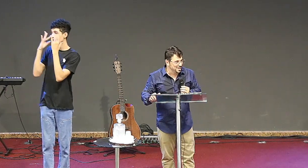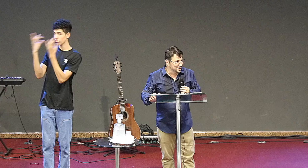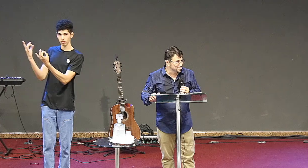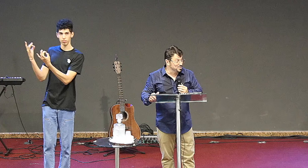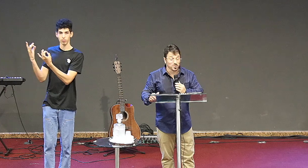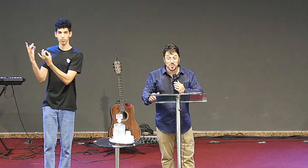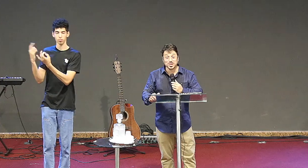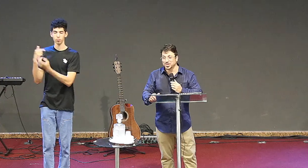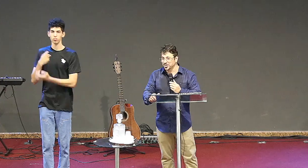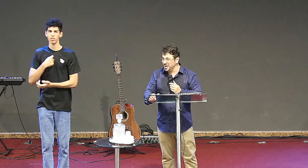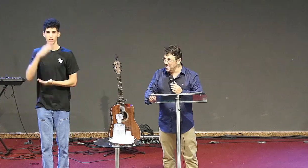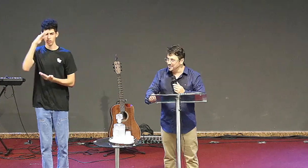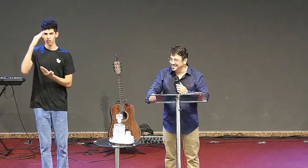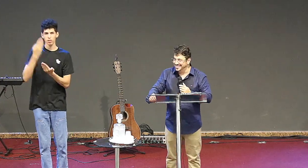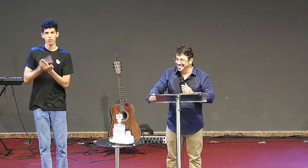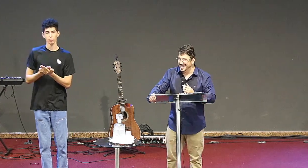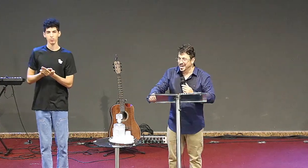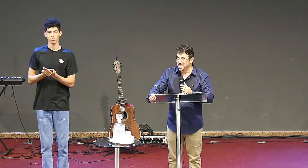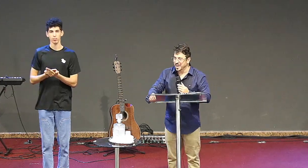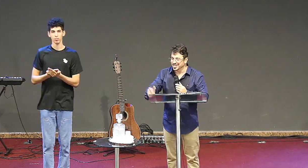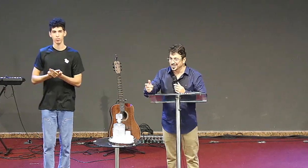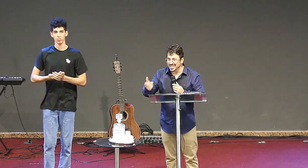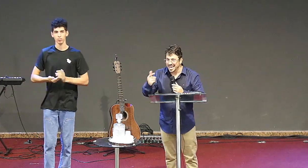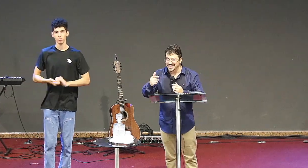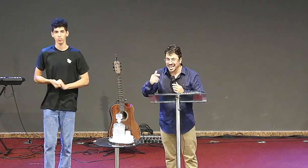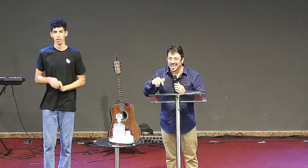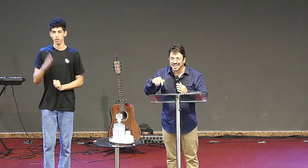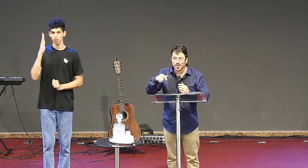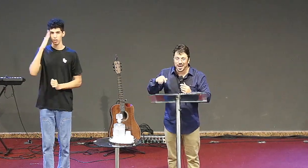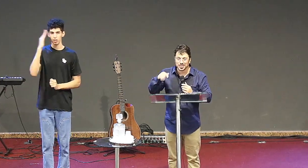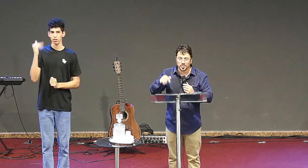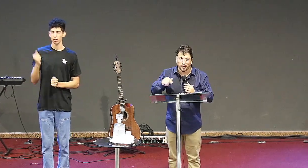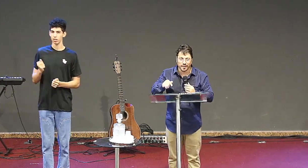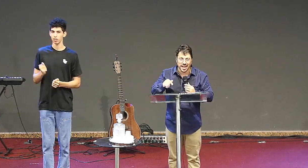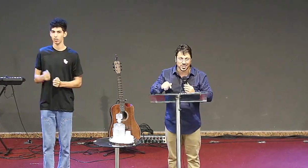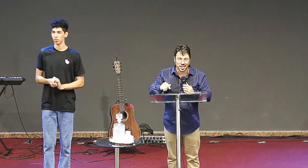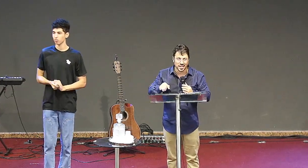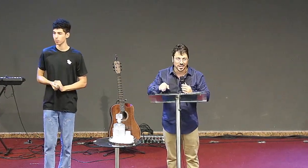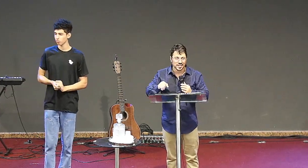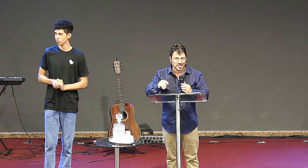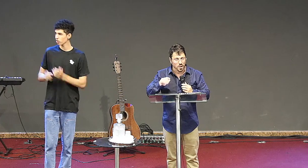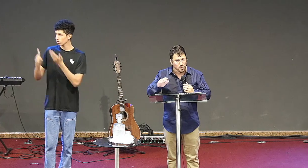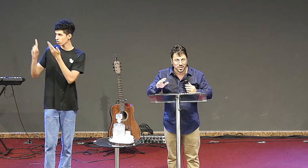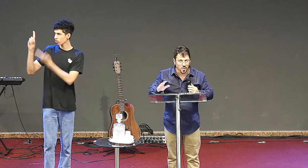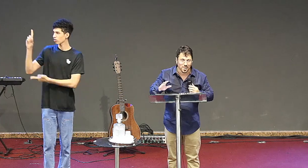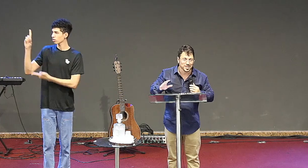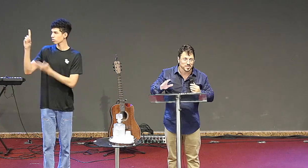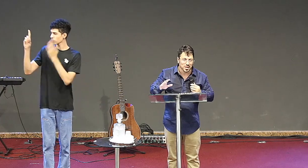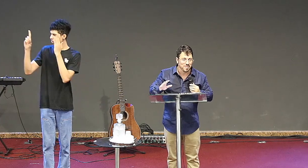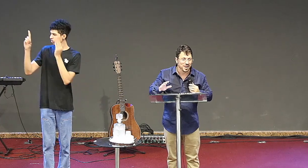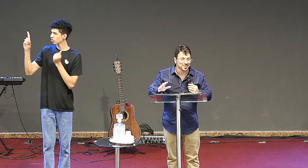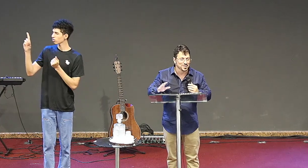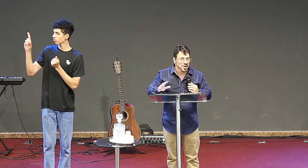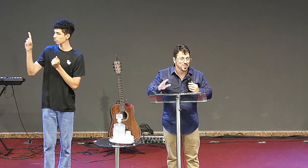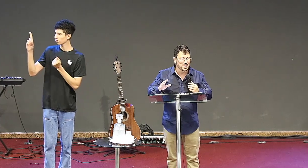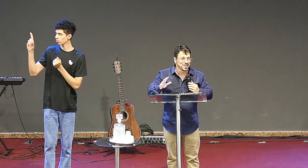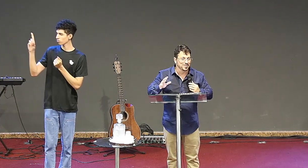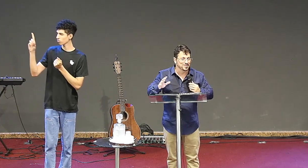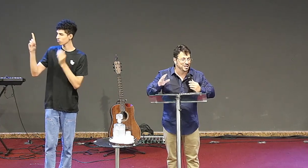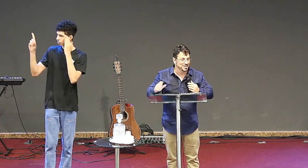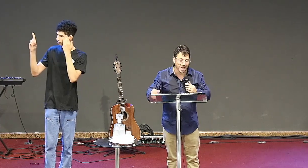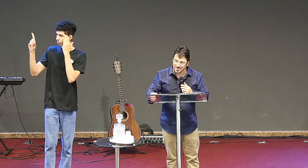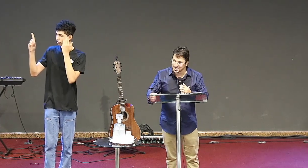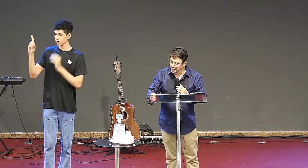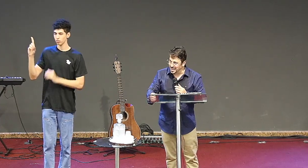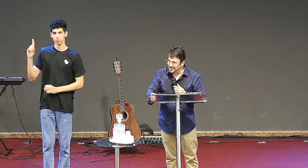creio nisso. Não sou místico, não. Mas eu sei entender a linguagem profética de algumas coisas, pelo menos, do que